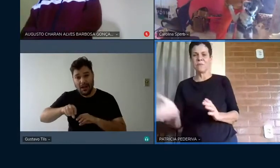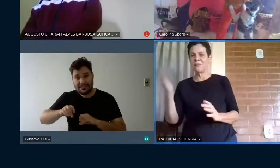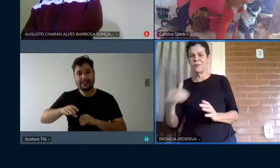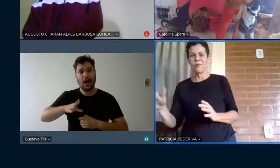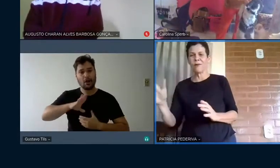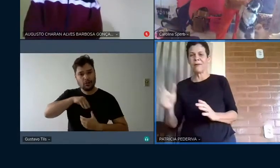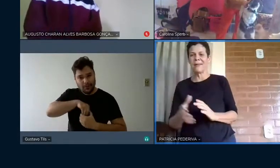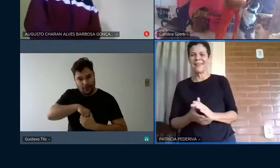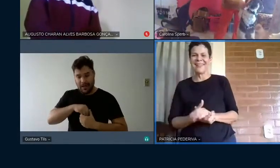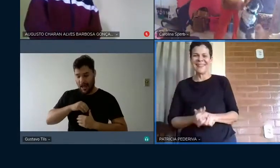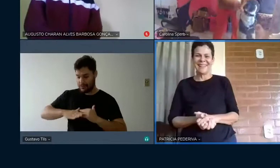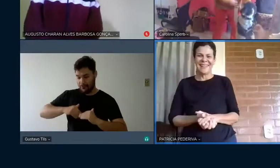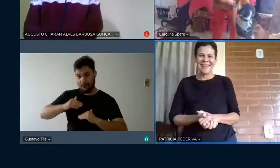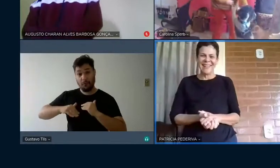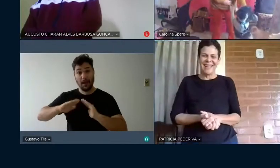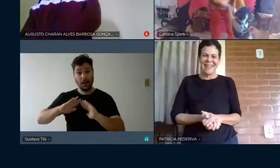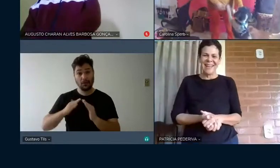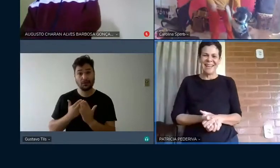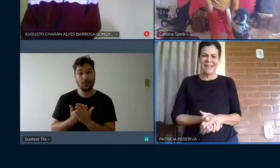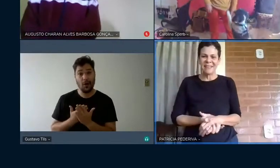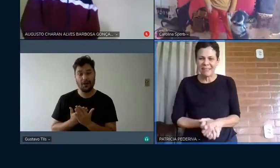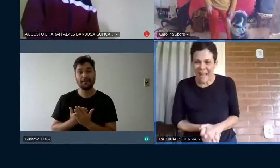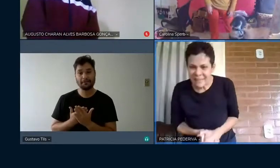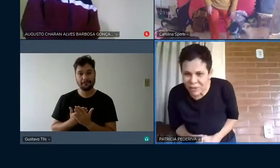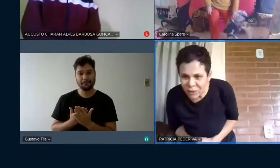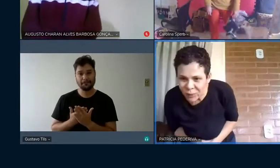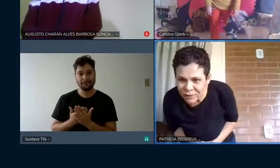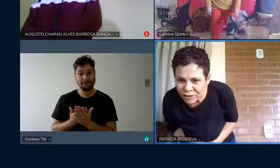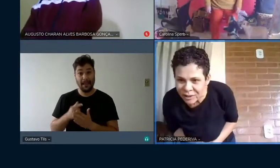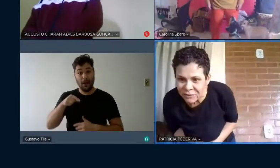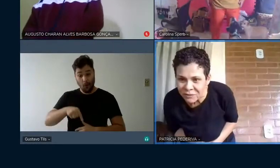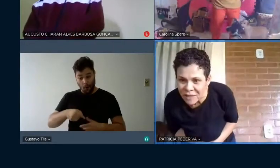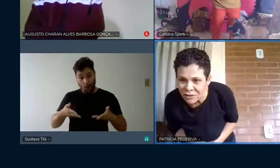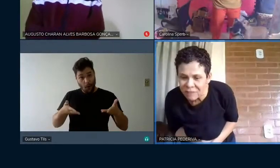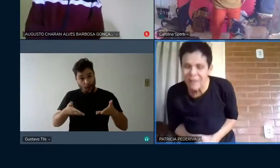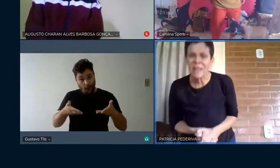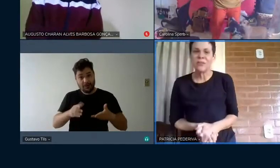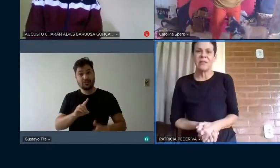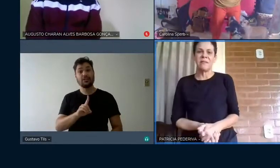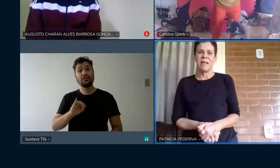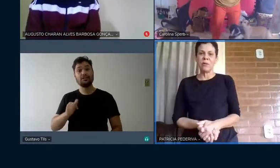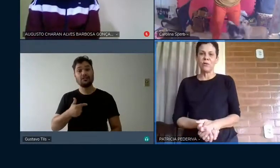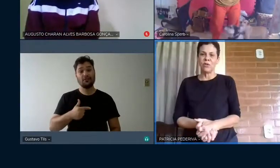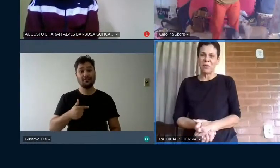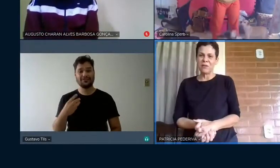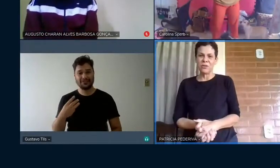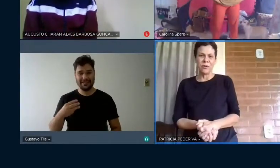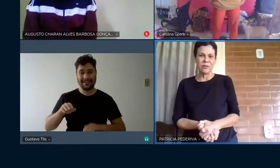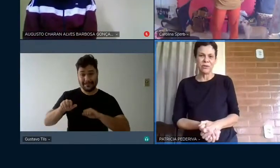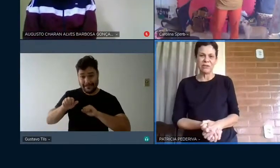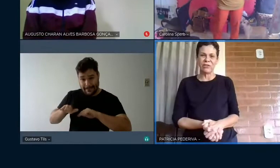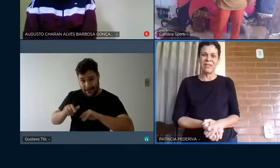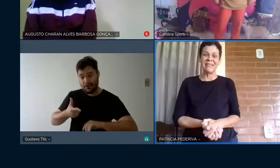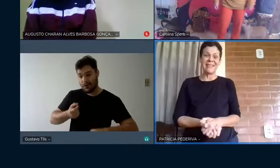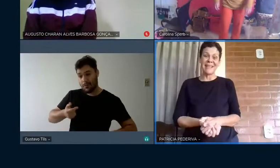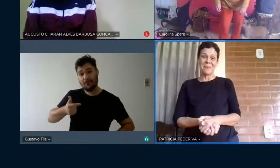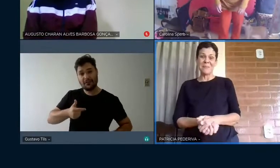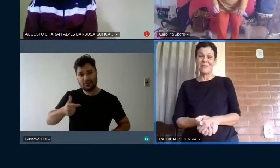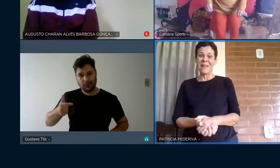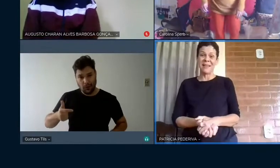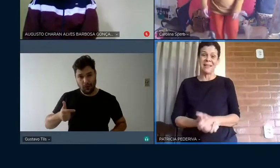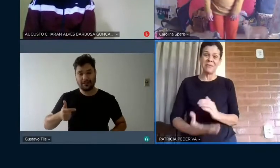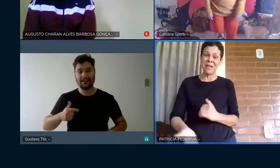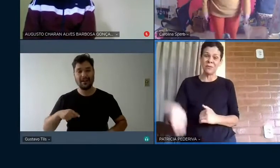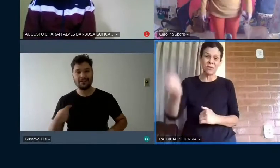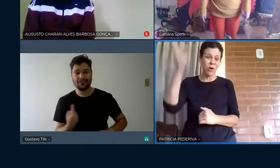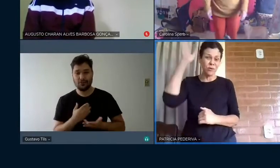desenvolvimento de escola nessa data de hoje dia 23 de setembro de 2022 onde a gente inicia